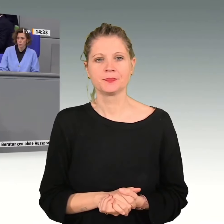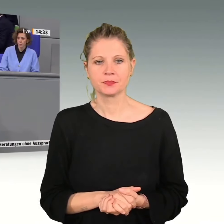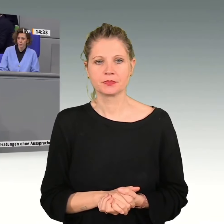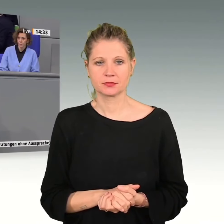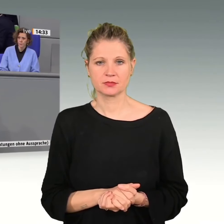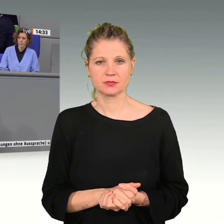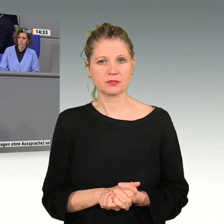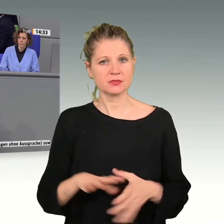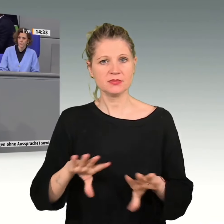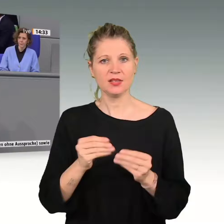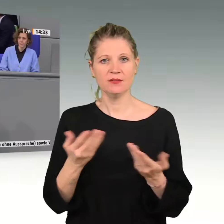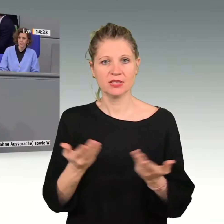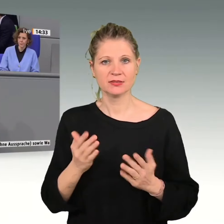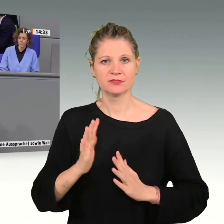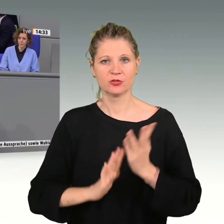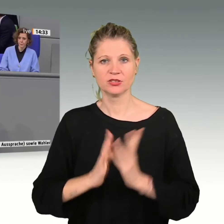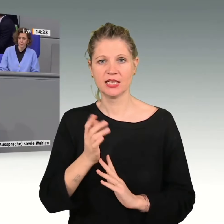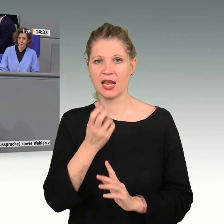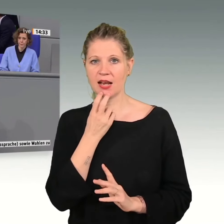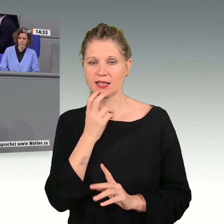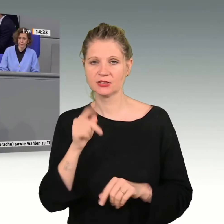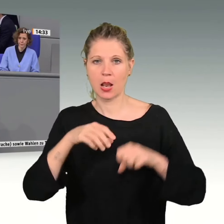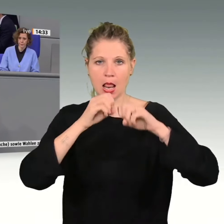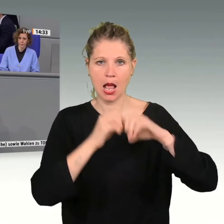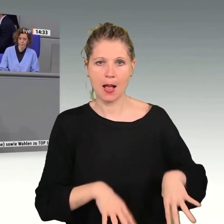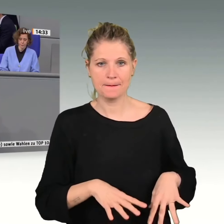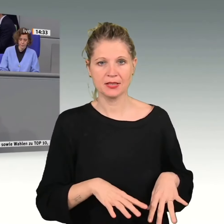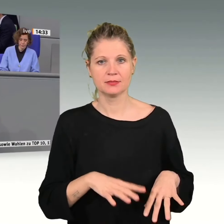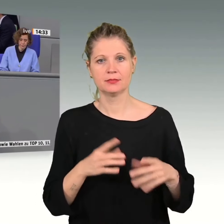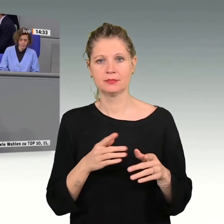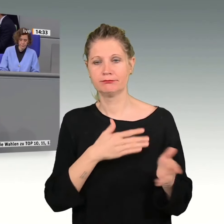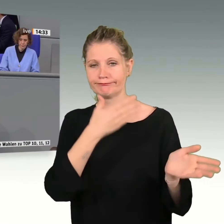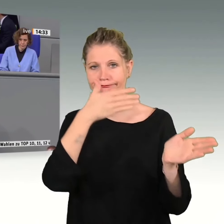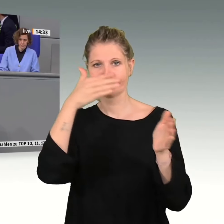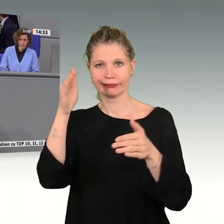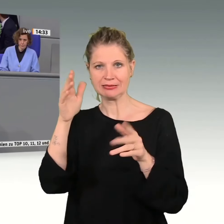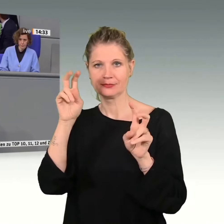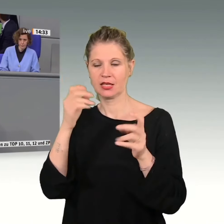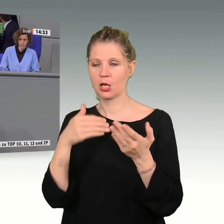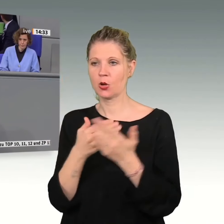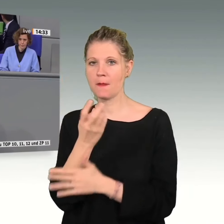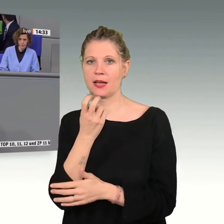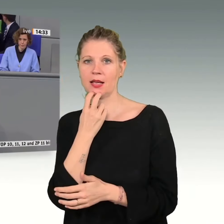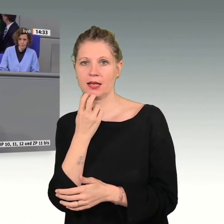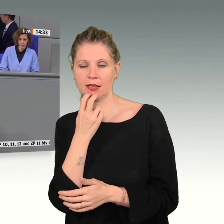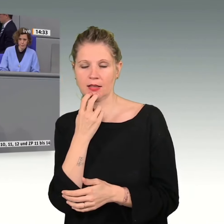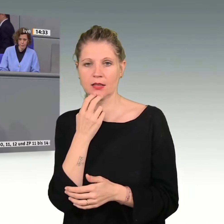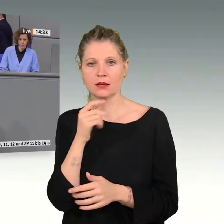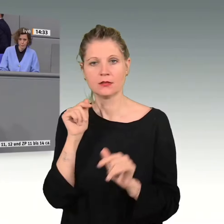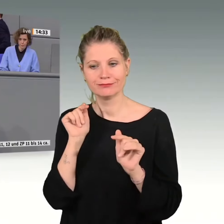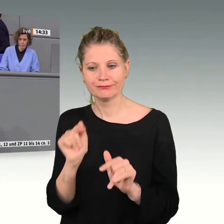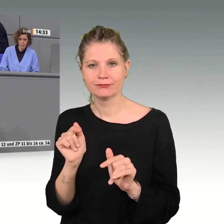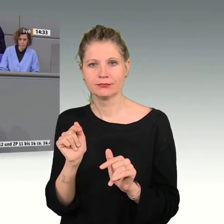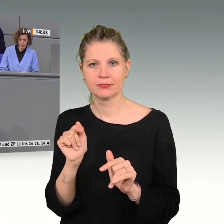fossilen Energien nicht mehr benutzt werden, dass man hinfährt zu den erneuerbaren Energien und dass man dort